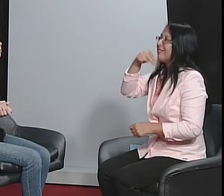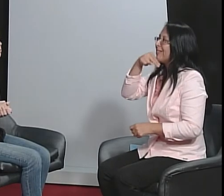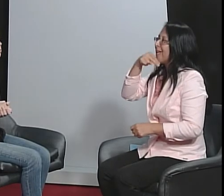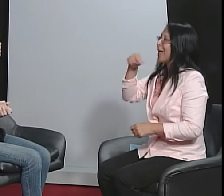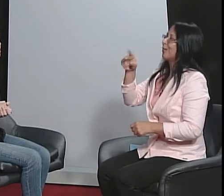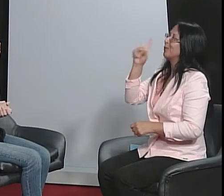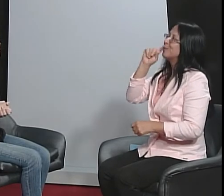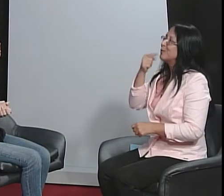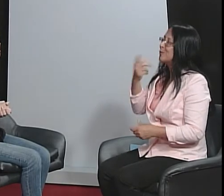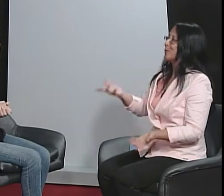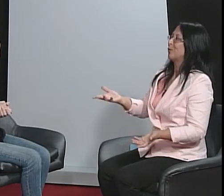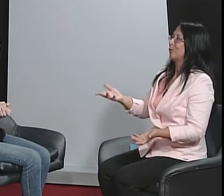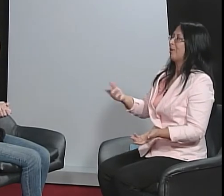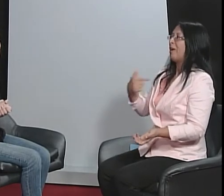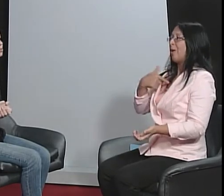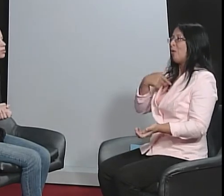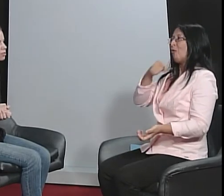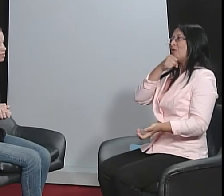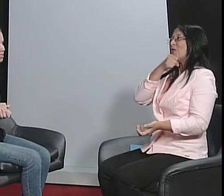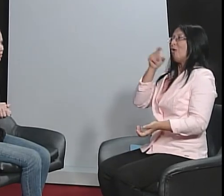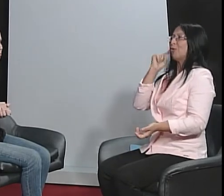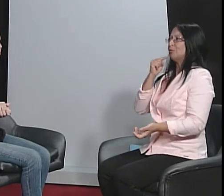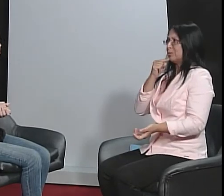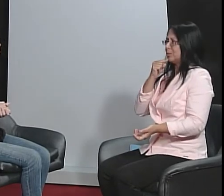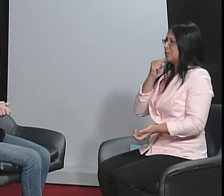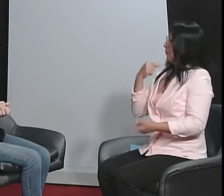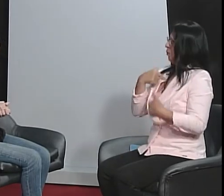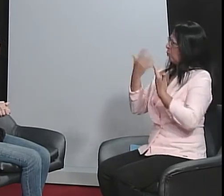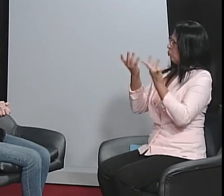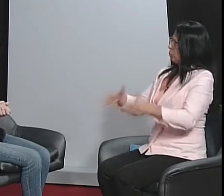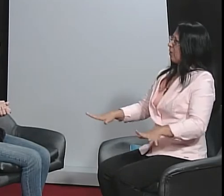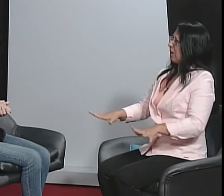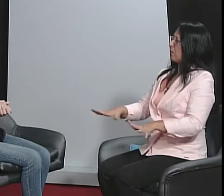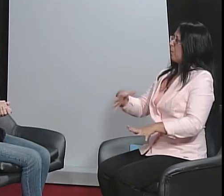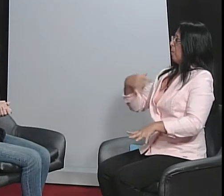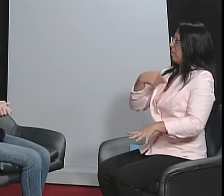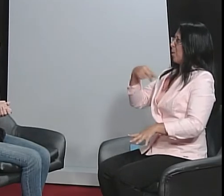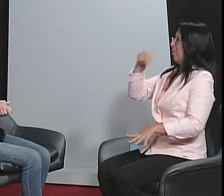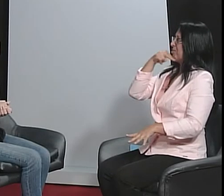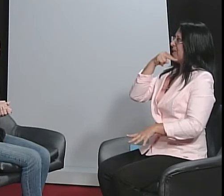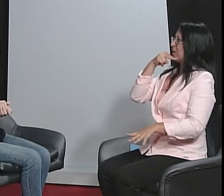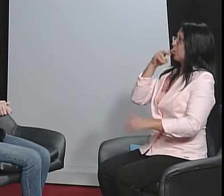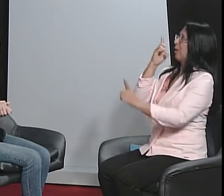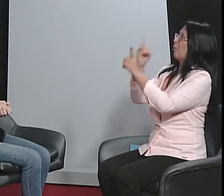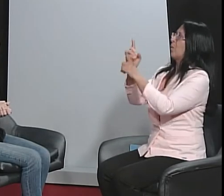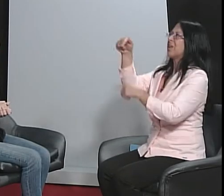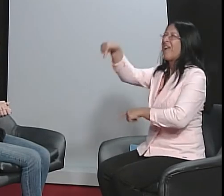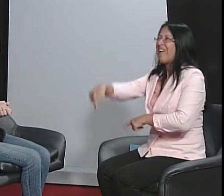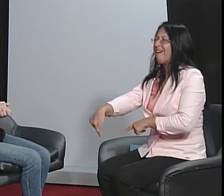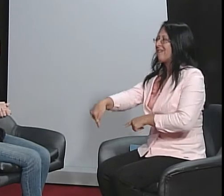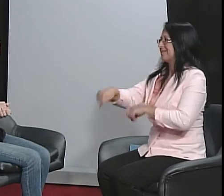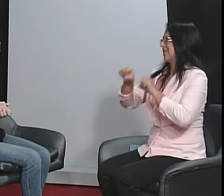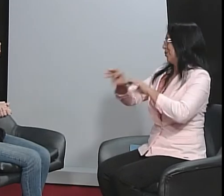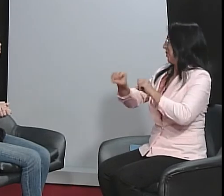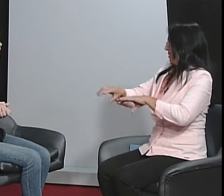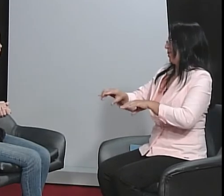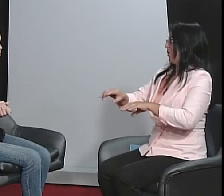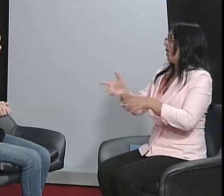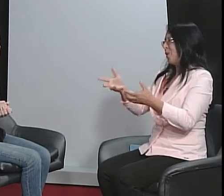Porque eu posso ter netos surdos, eu posso, né, então, eu quero que o meu neto, por exemplo,